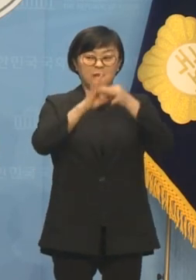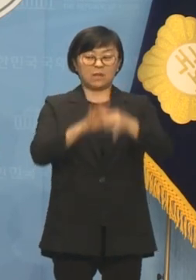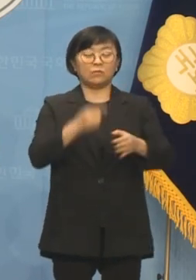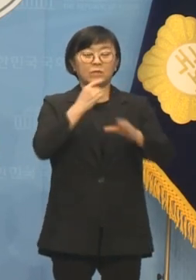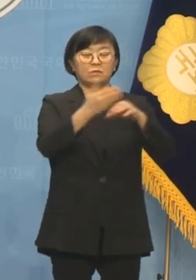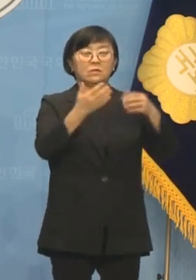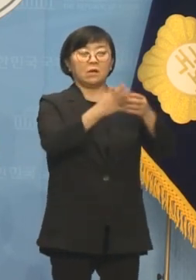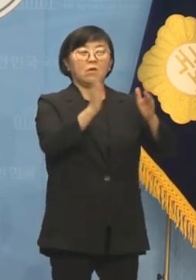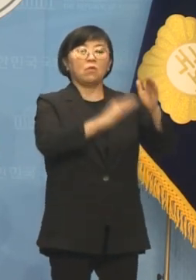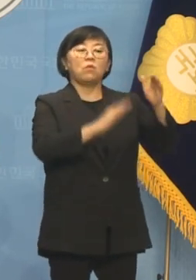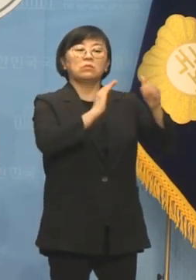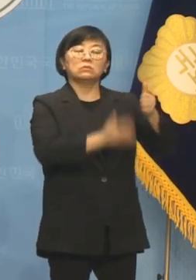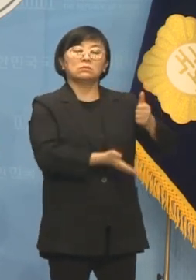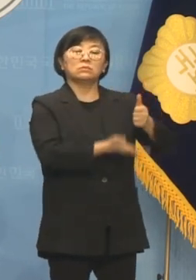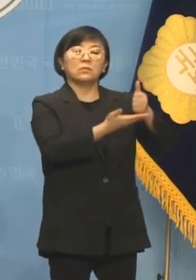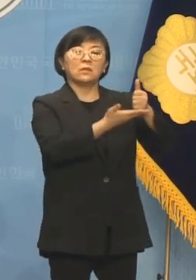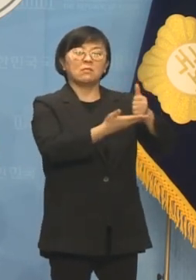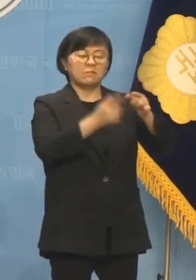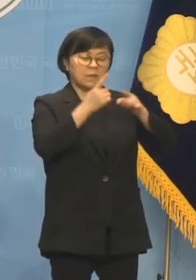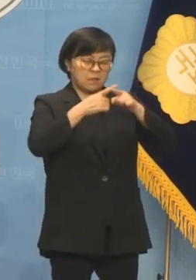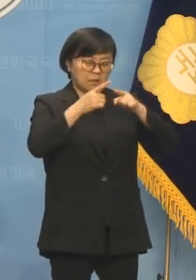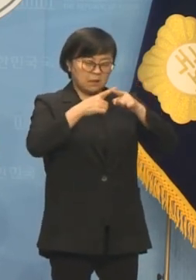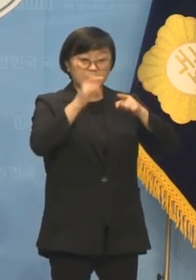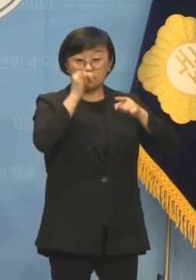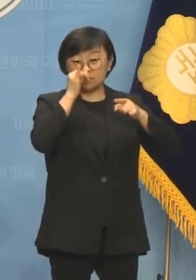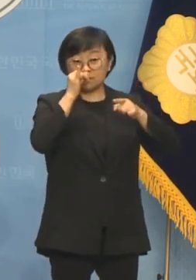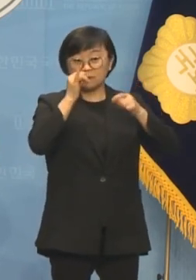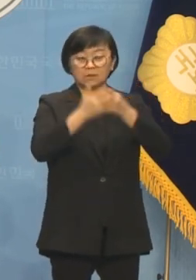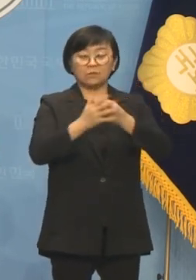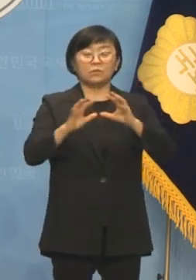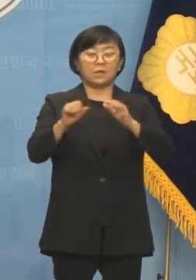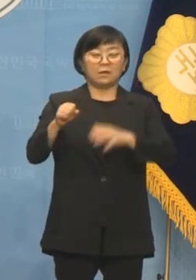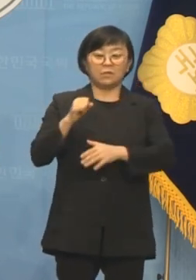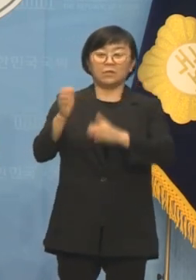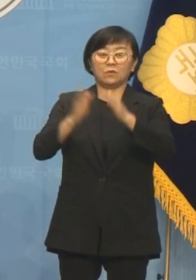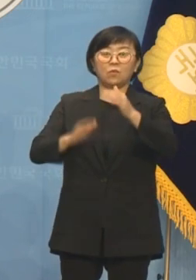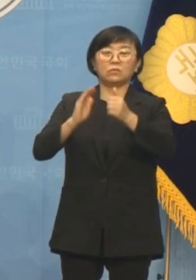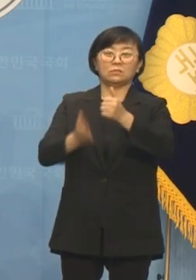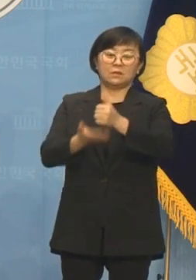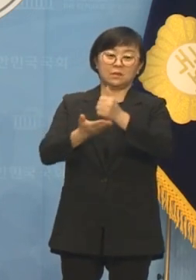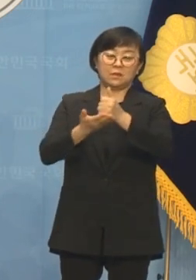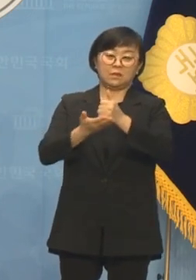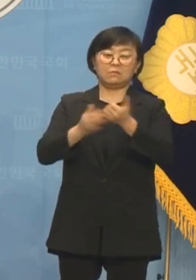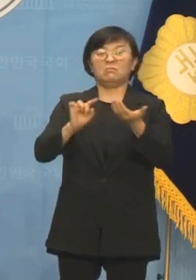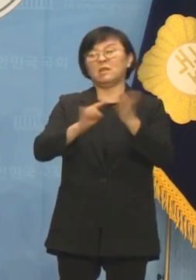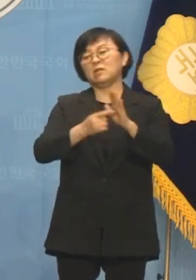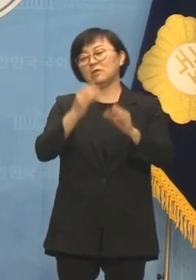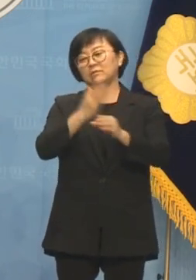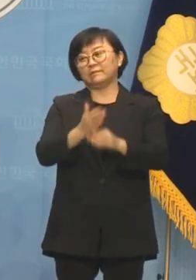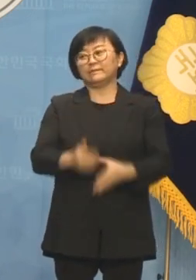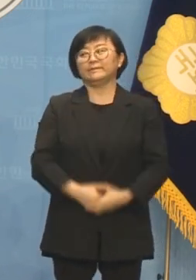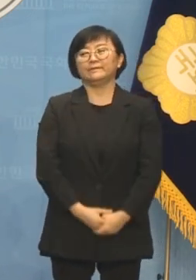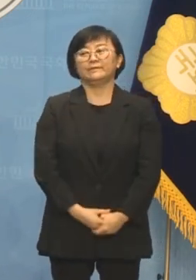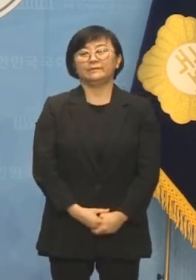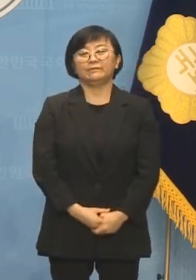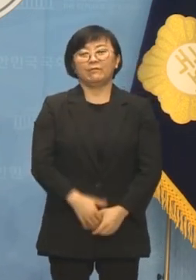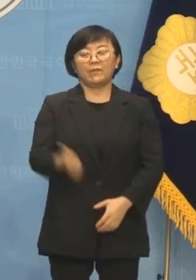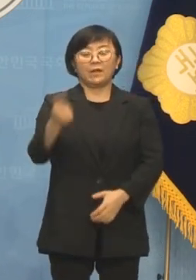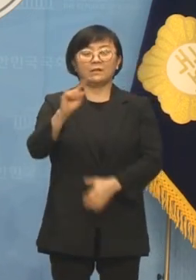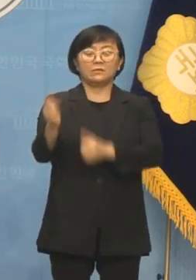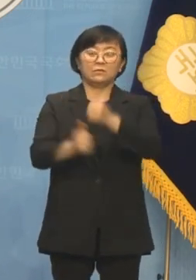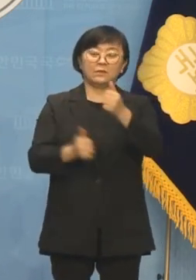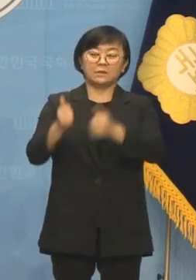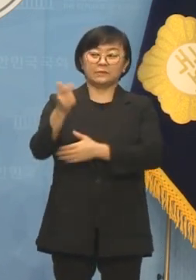민주당 공천을 비판하며 날을 세우는 와중에 국민의힘 공천의 허울도 드러나고 있습니다. 한동훈